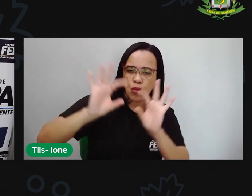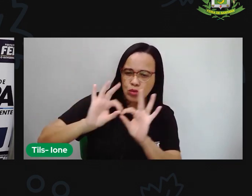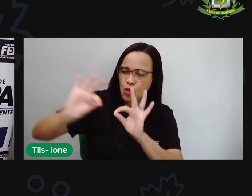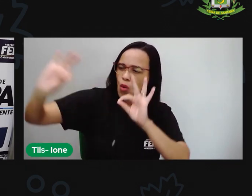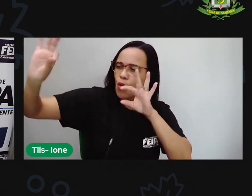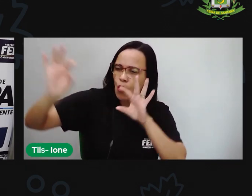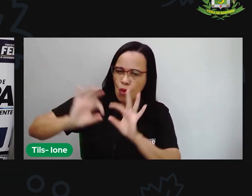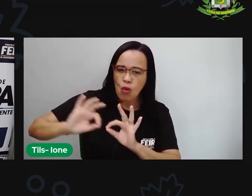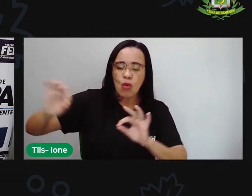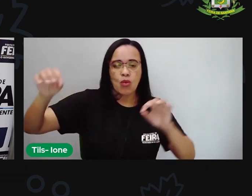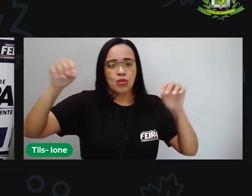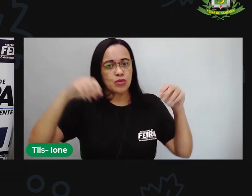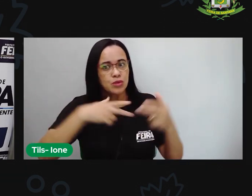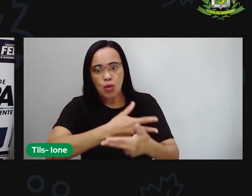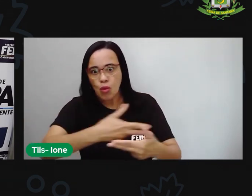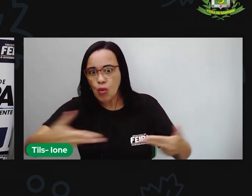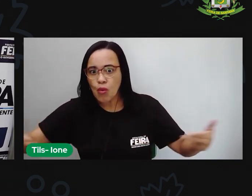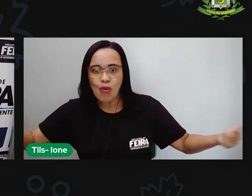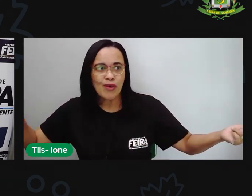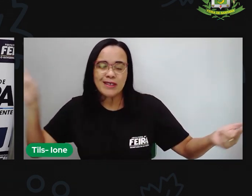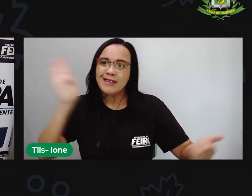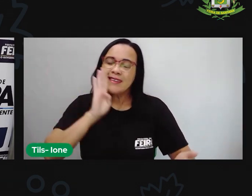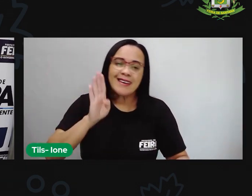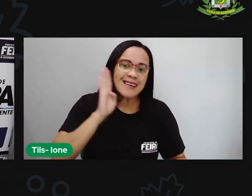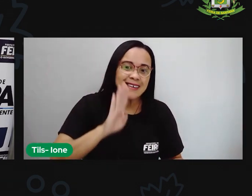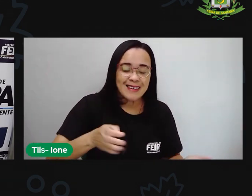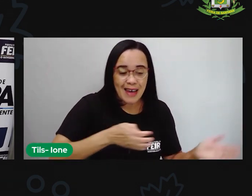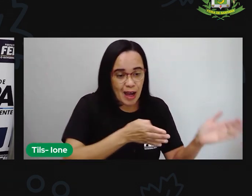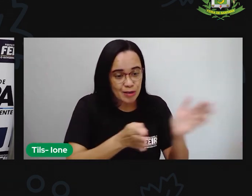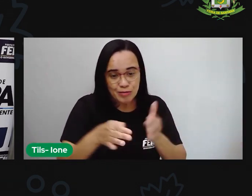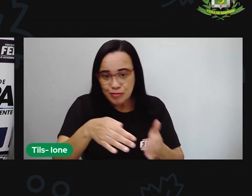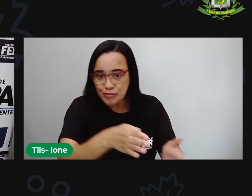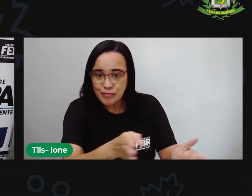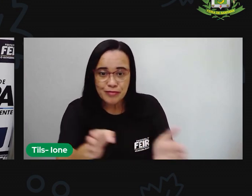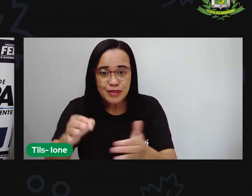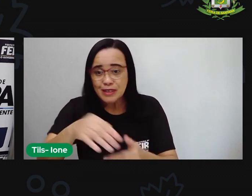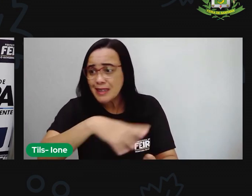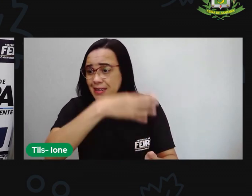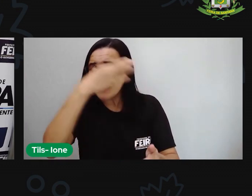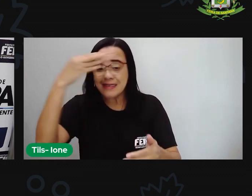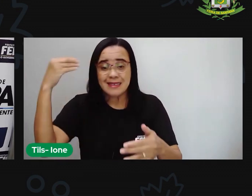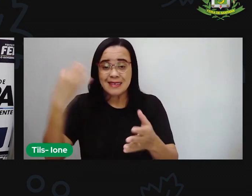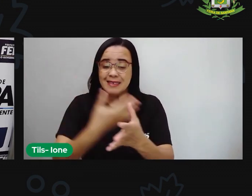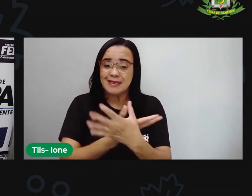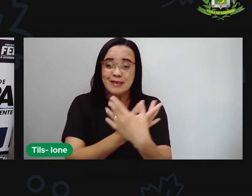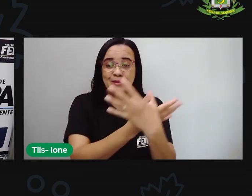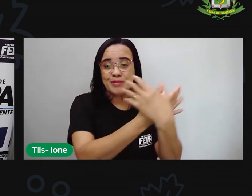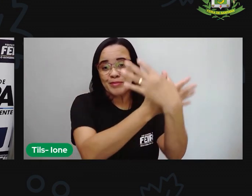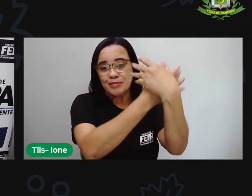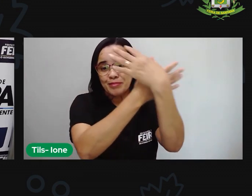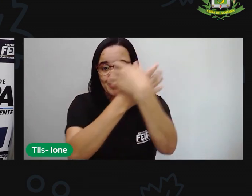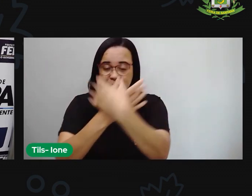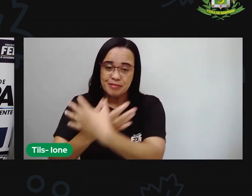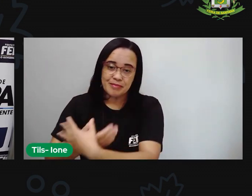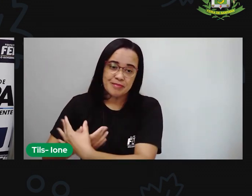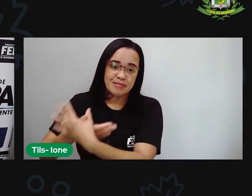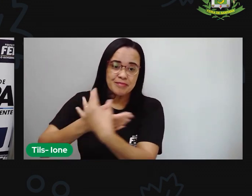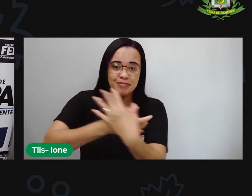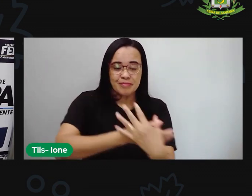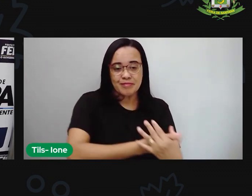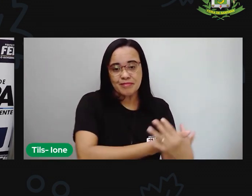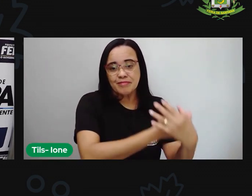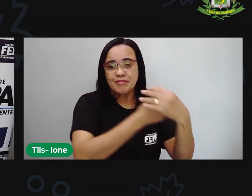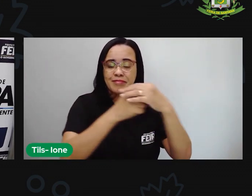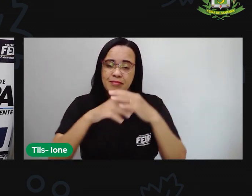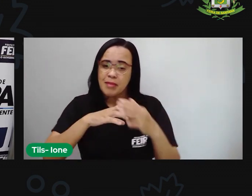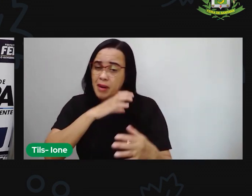tanta coisa legal no caminho que ela até se esqueceu da borboleta. Havia muitos outros